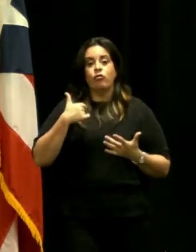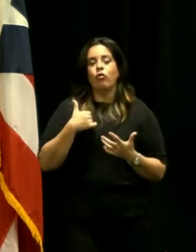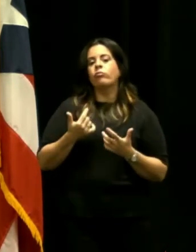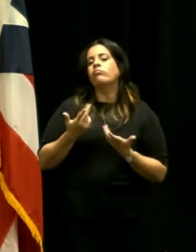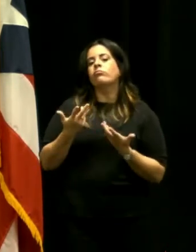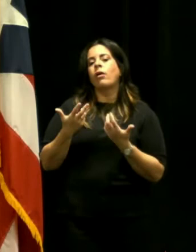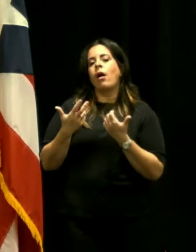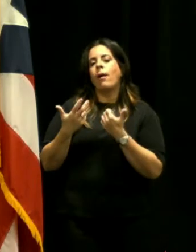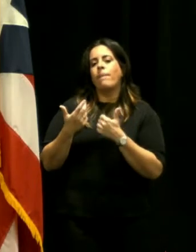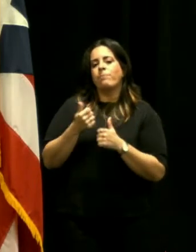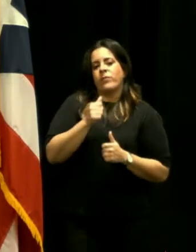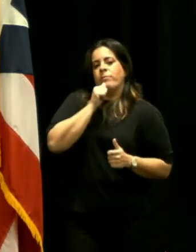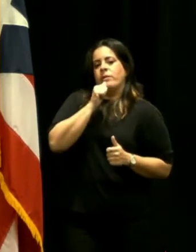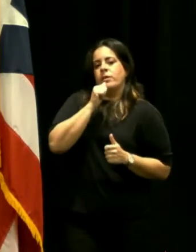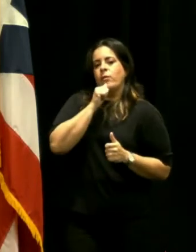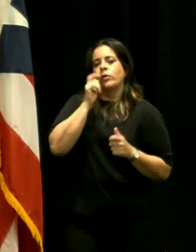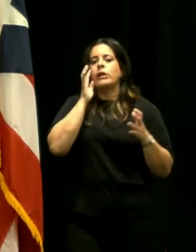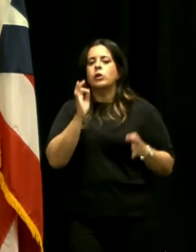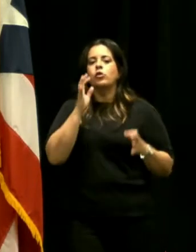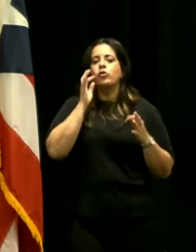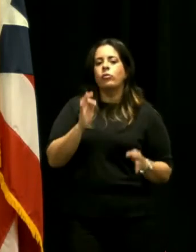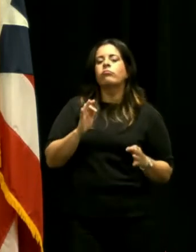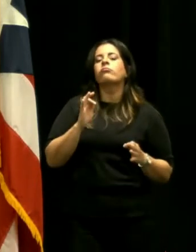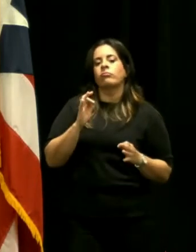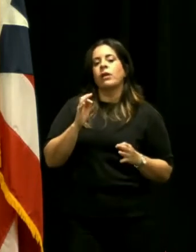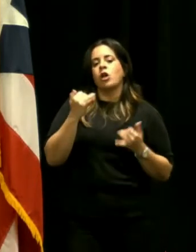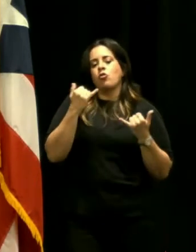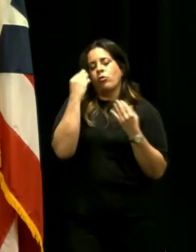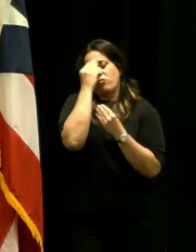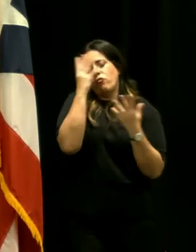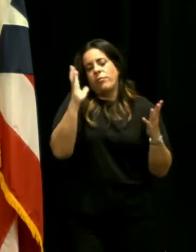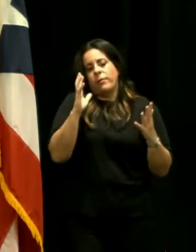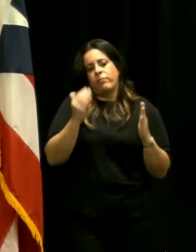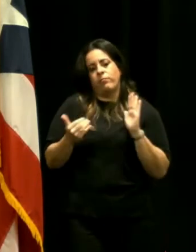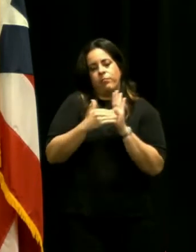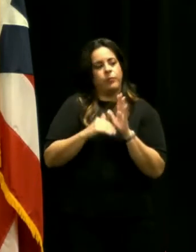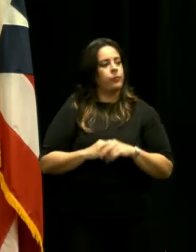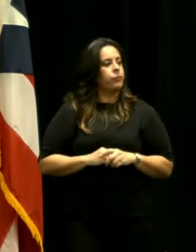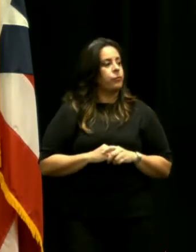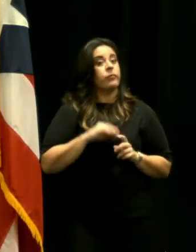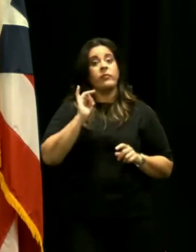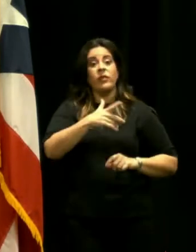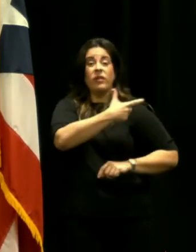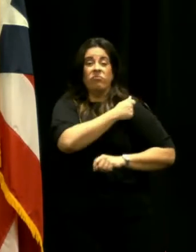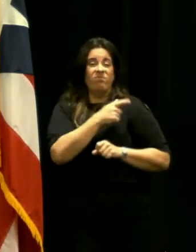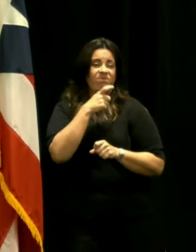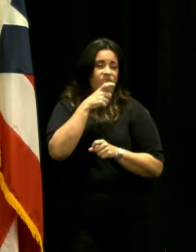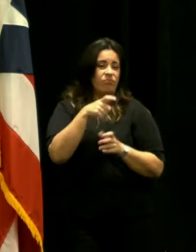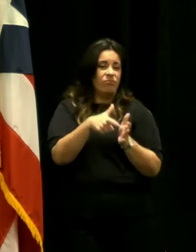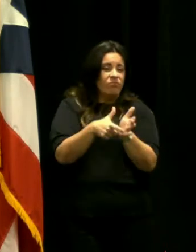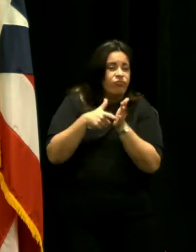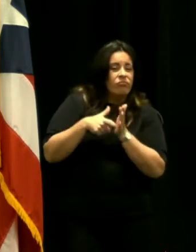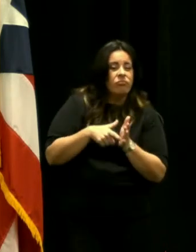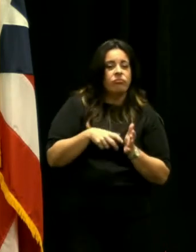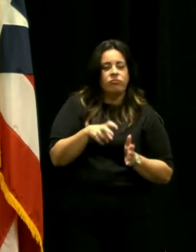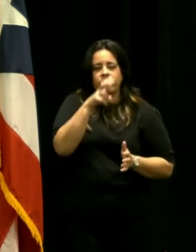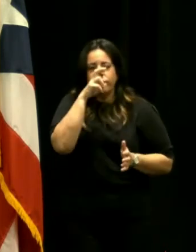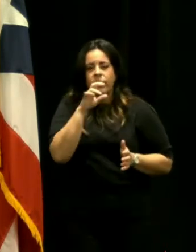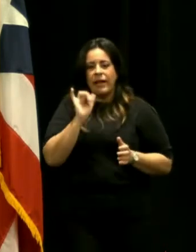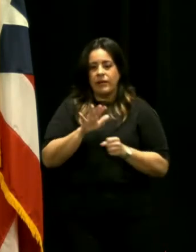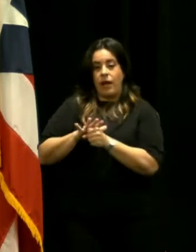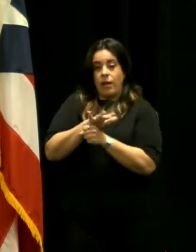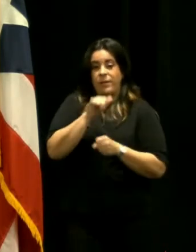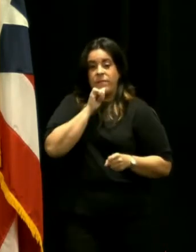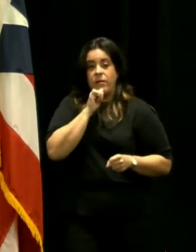de tomar medidas adicionales y lo hago hoy mismo otra vez esa vacunación obligatoria del sector privado es